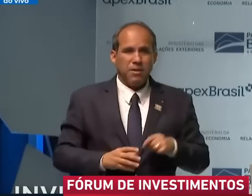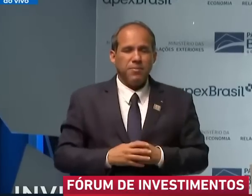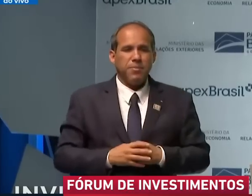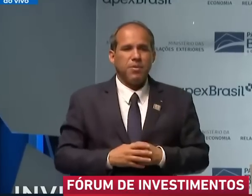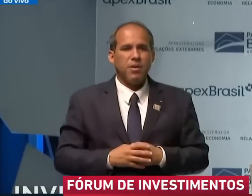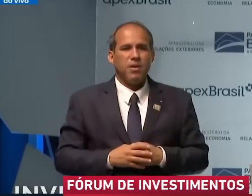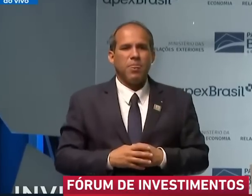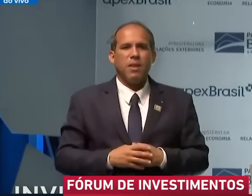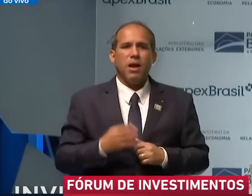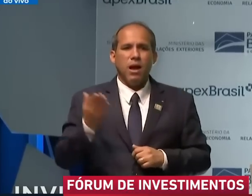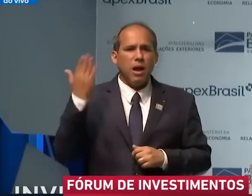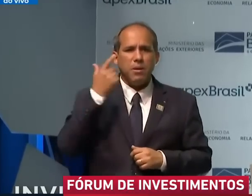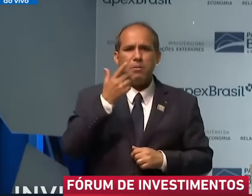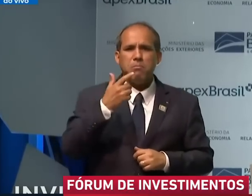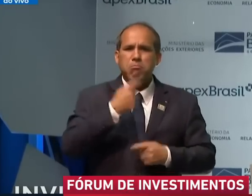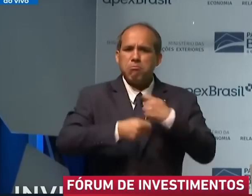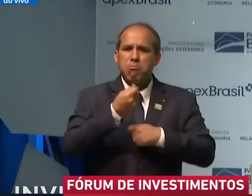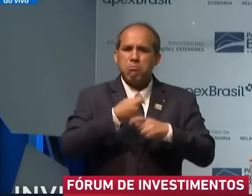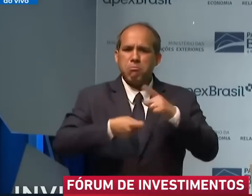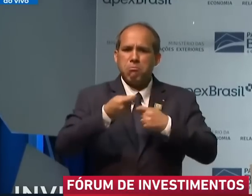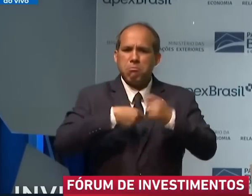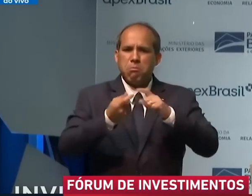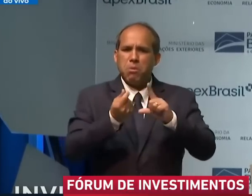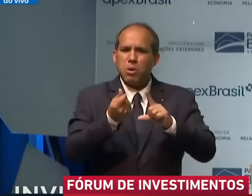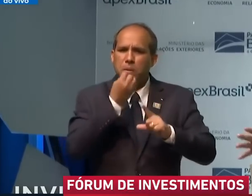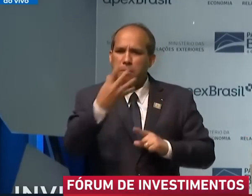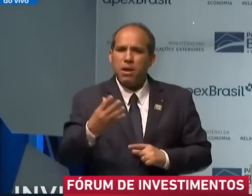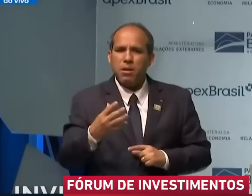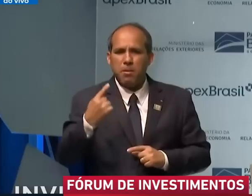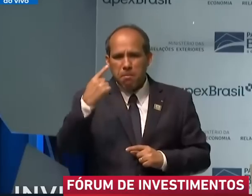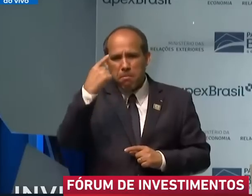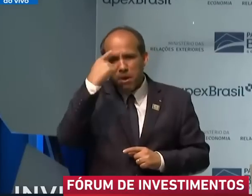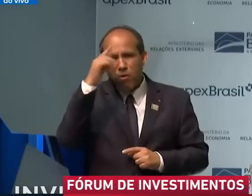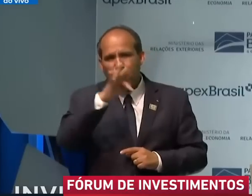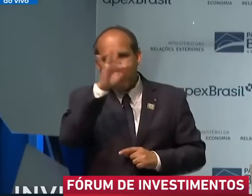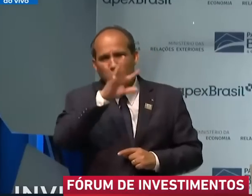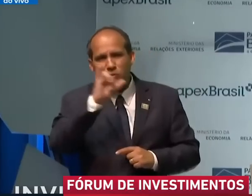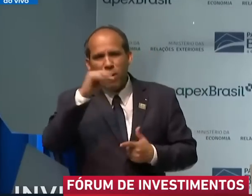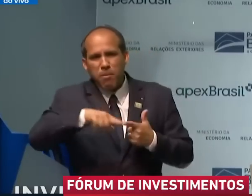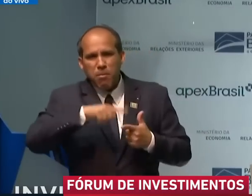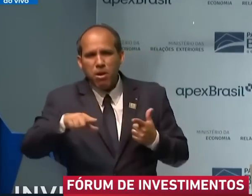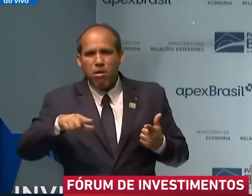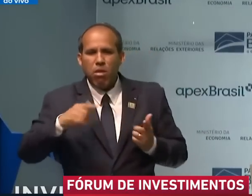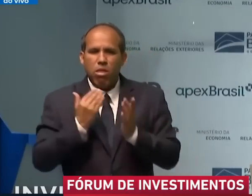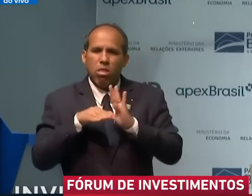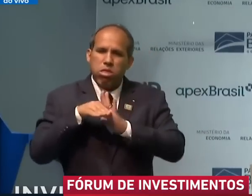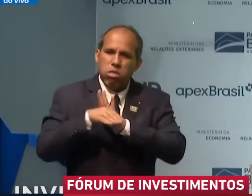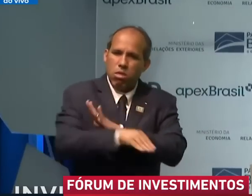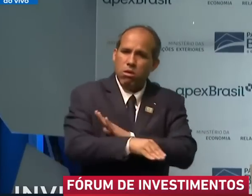estava muito bem a sua economia. Ninguém esperava que fosse acontecer o que está acontecendo.